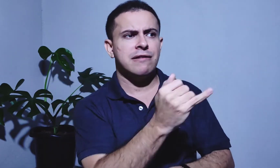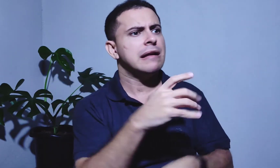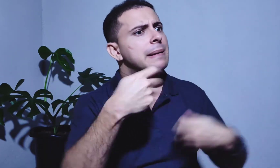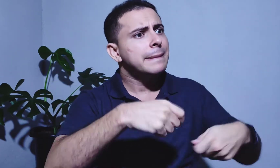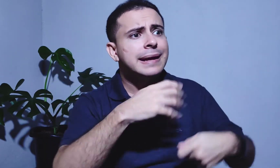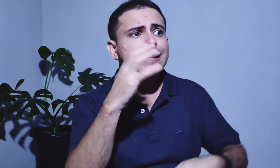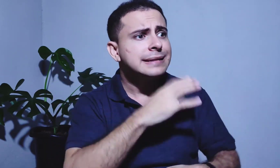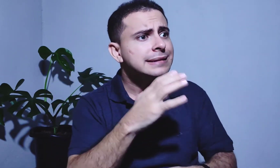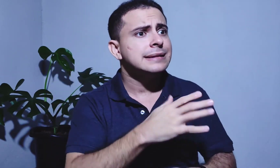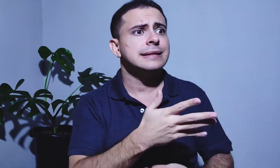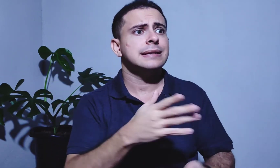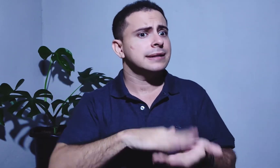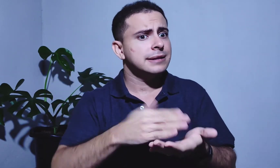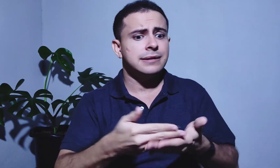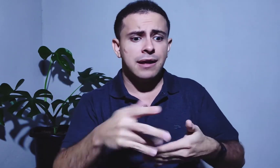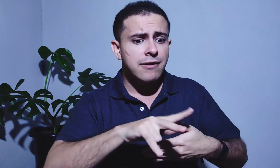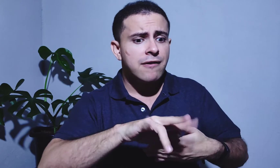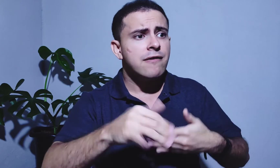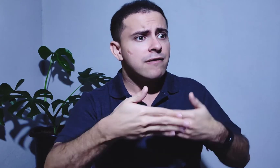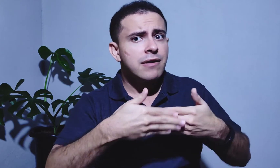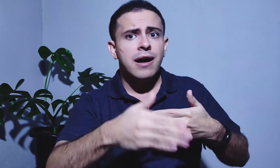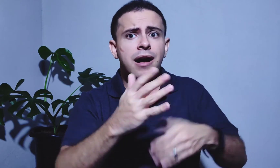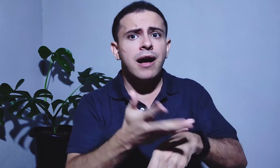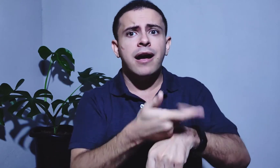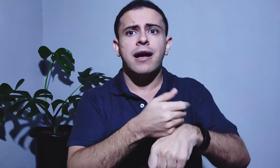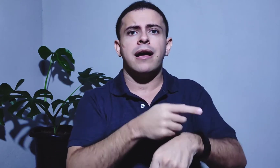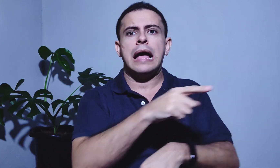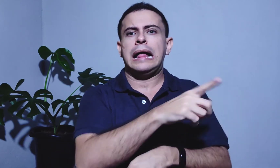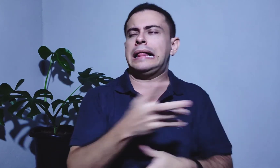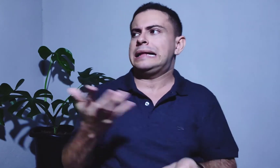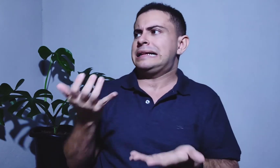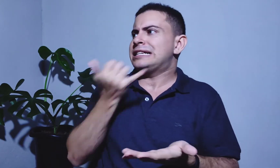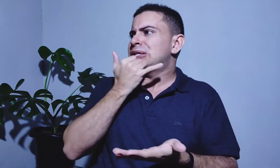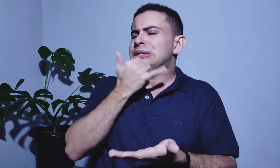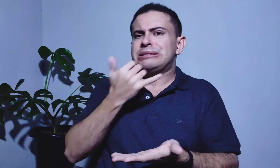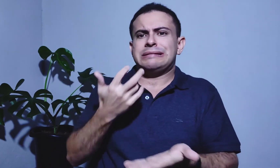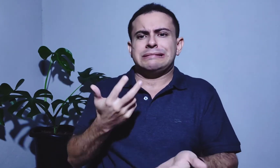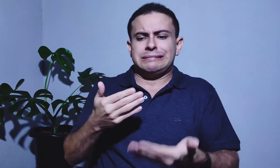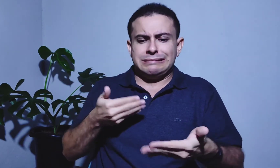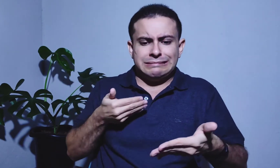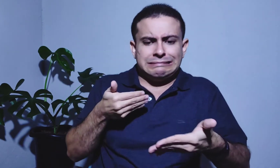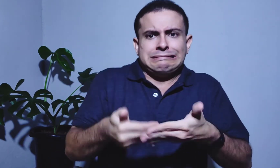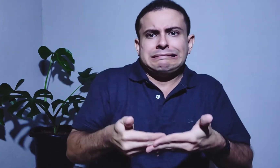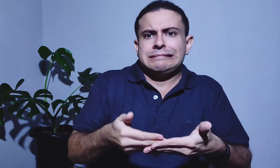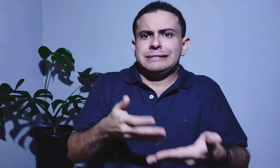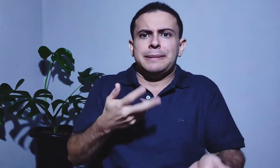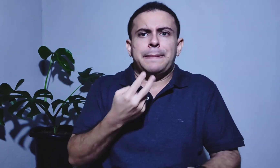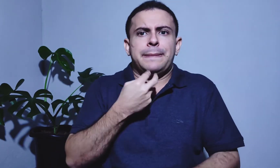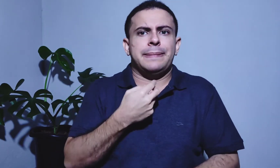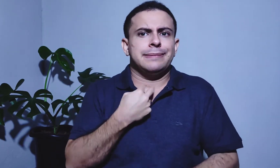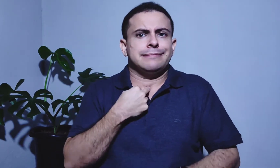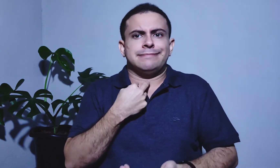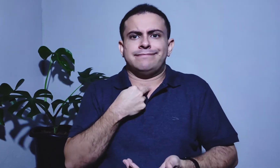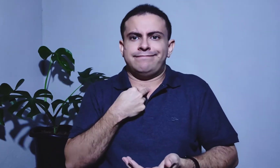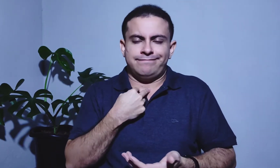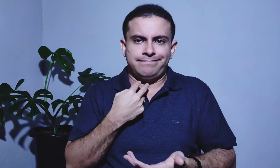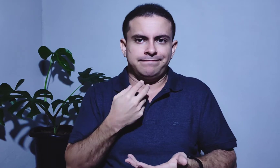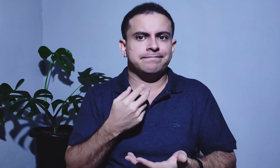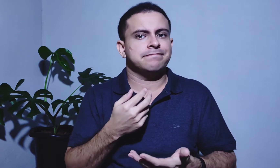precisava de intérprete, que ia ter o evento. Aí ele a desculpou porque já estava bem em cima, né? Não teve tempo para